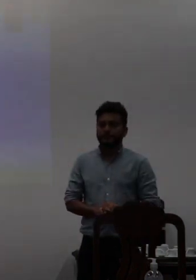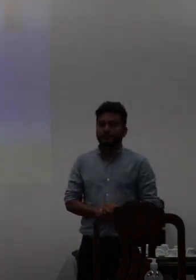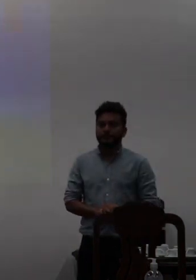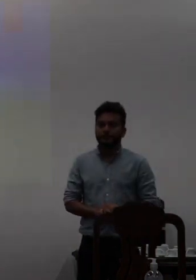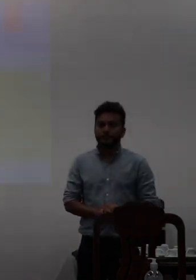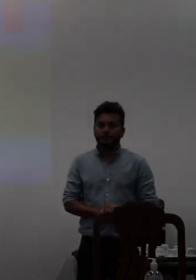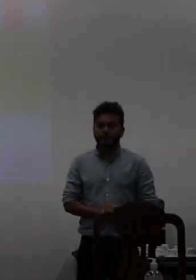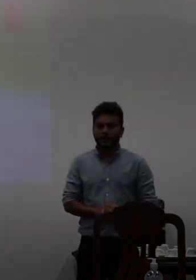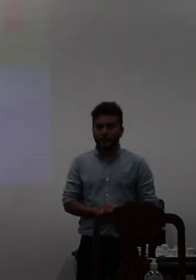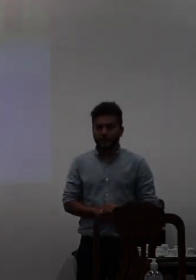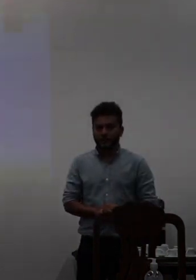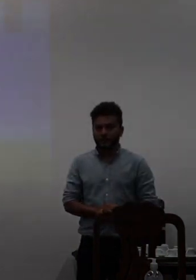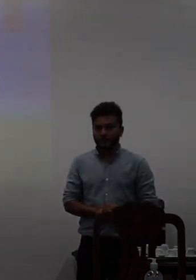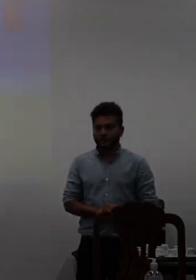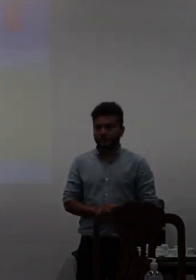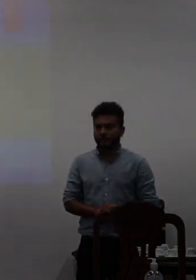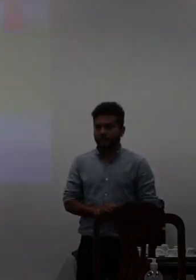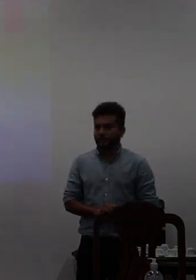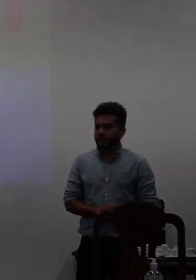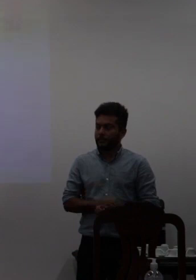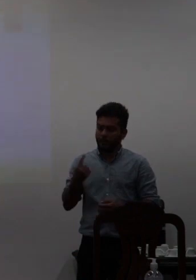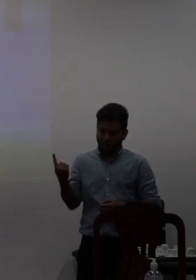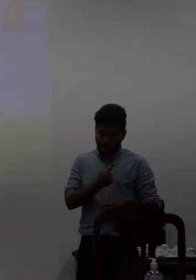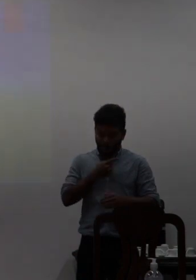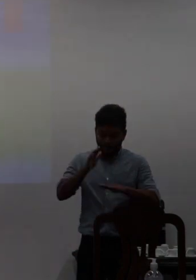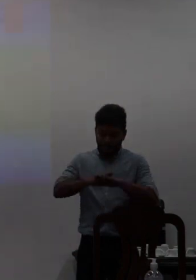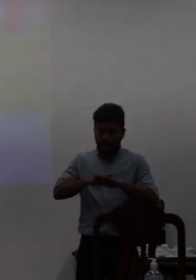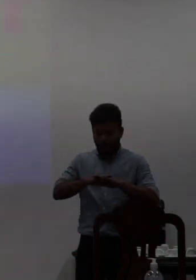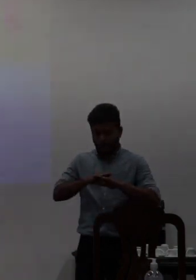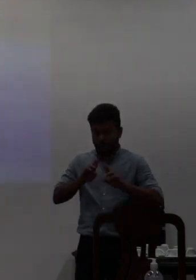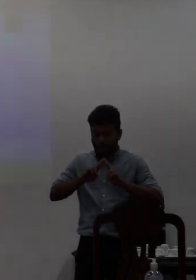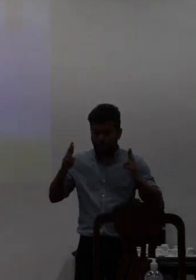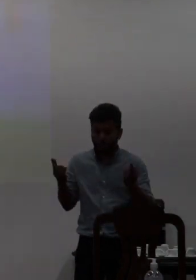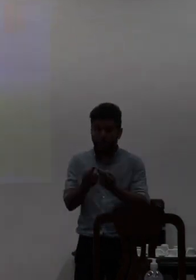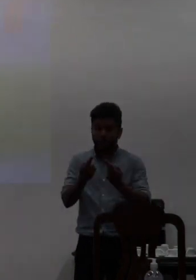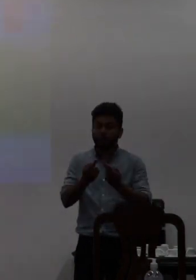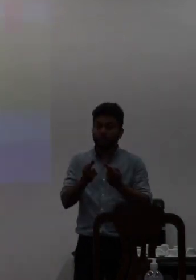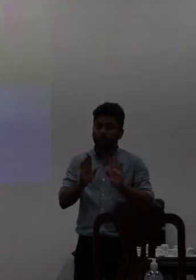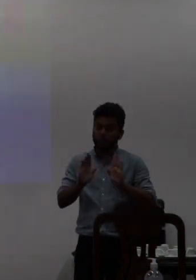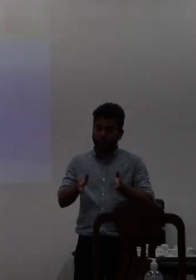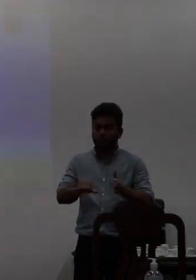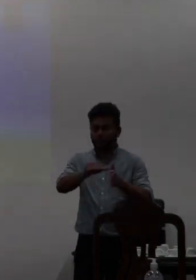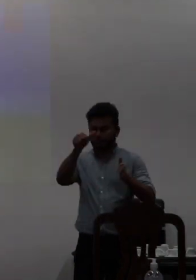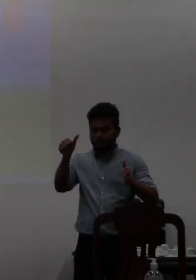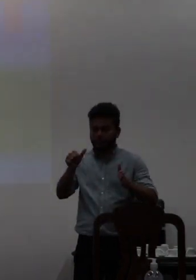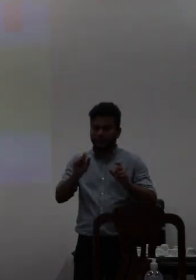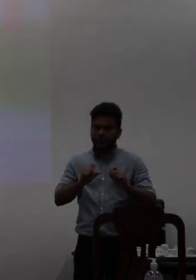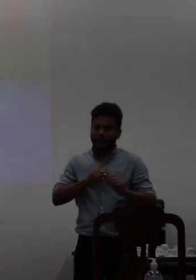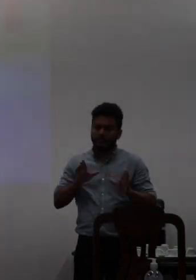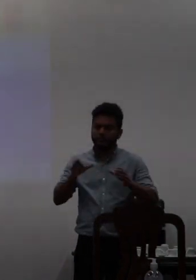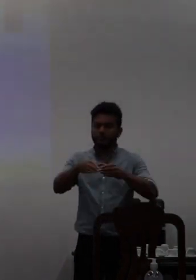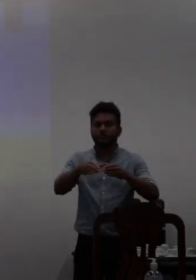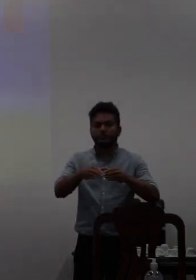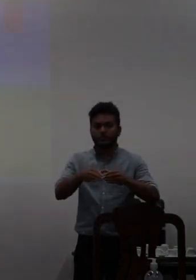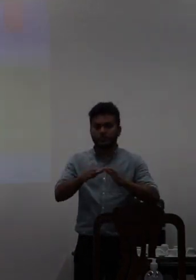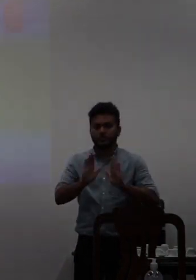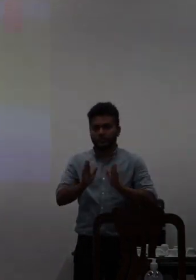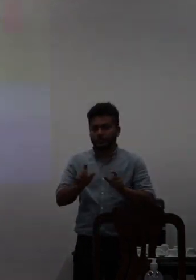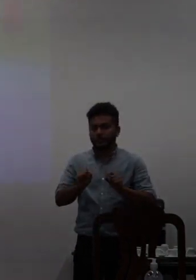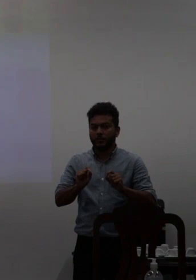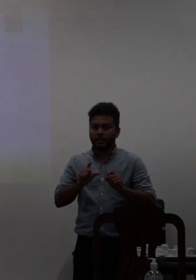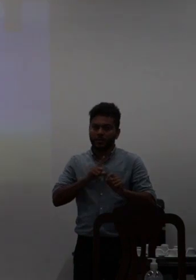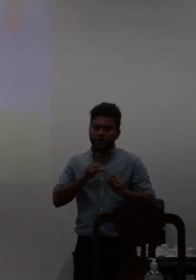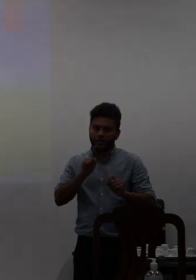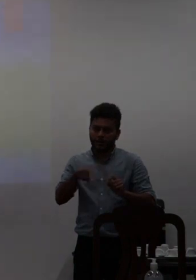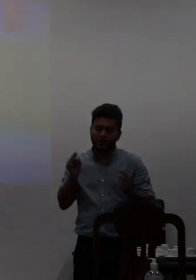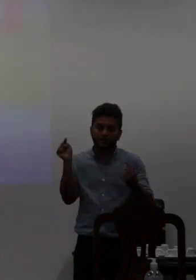bem nós fizemos uma primeira reunião essa comissão que foi instituída para construir a